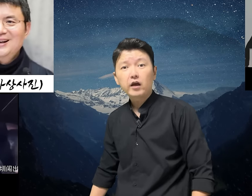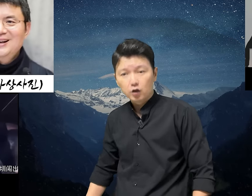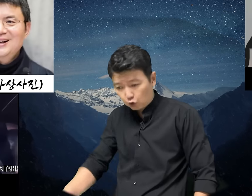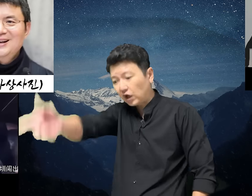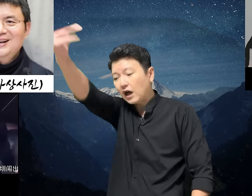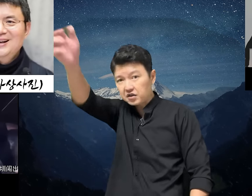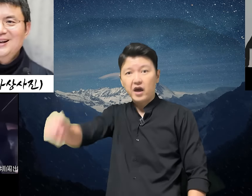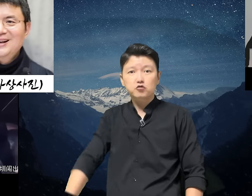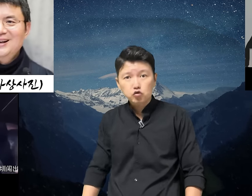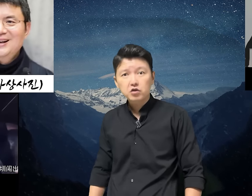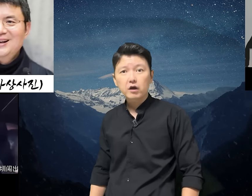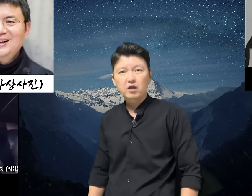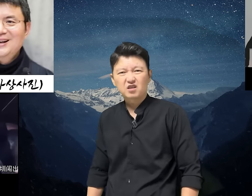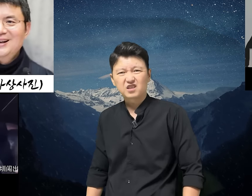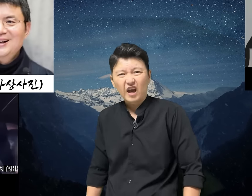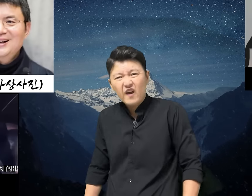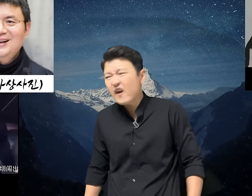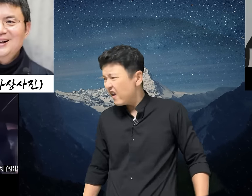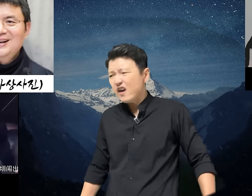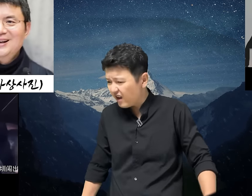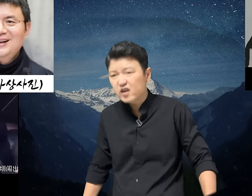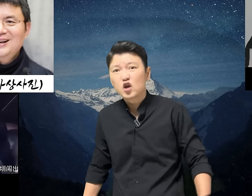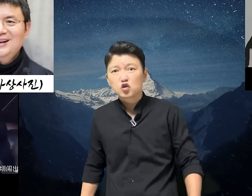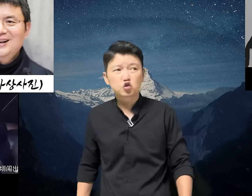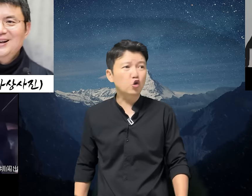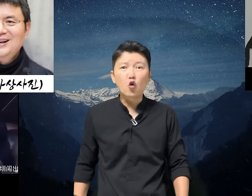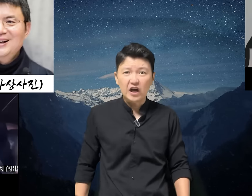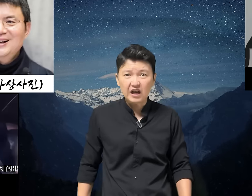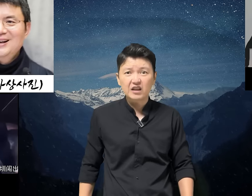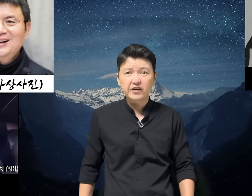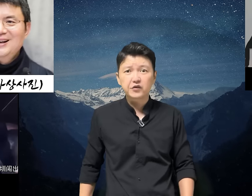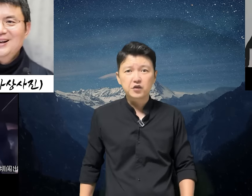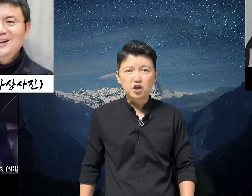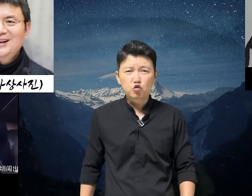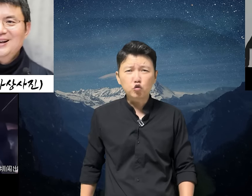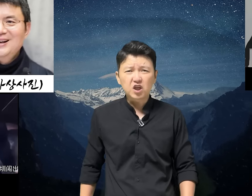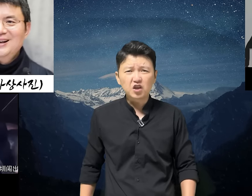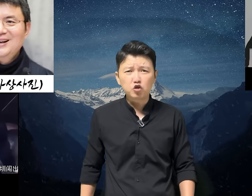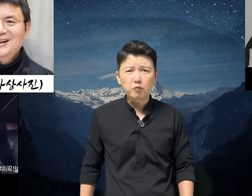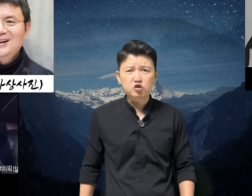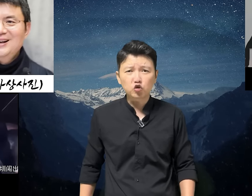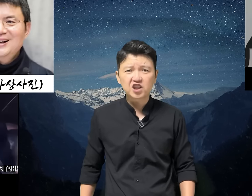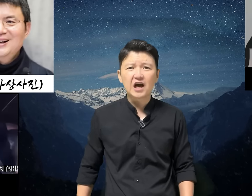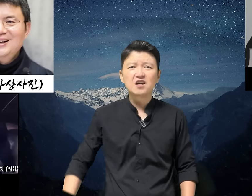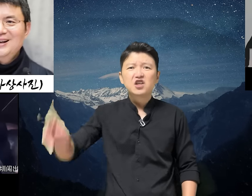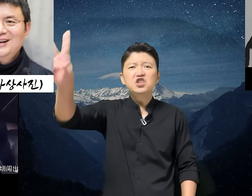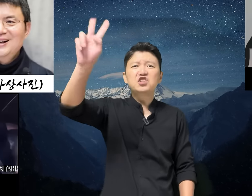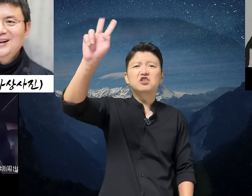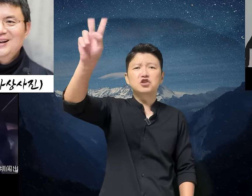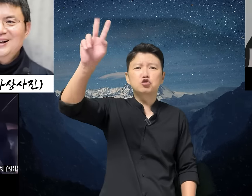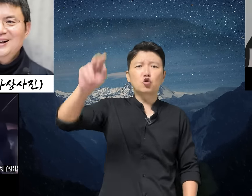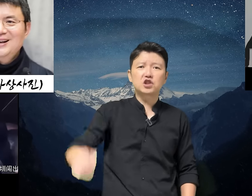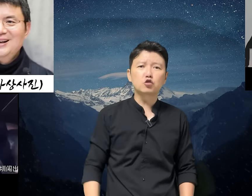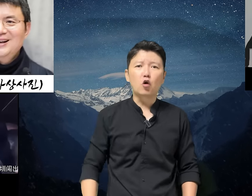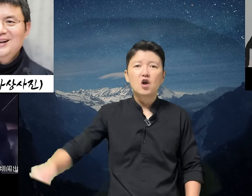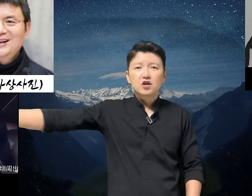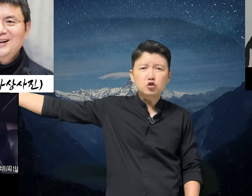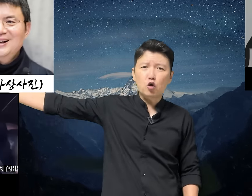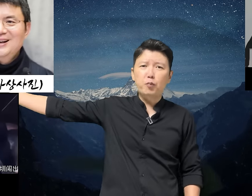돌아가게 해줄게 그러자 에헤 손가락 하나요 이 뚜청 이놈이 조직한 이세들이 조직도 그 조폭